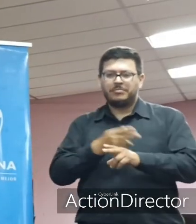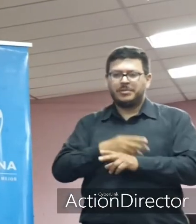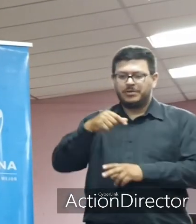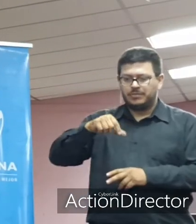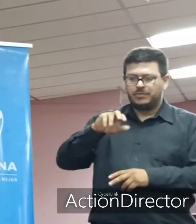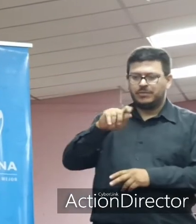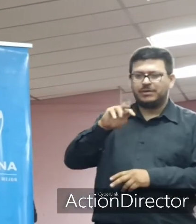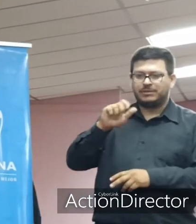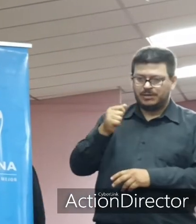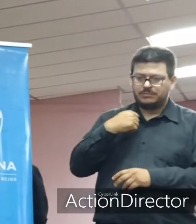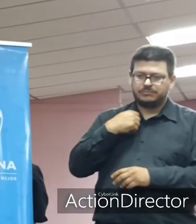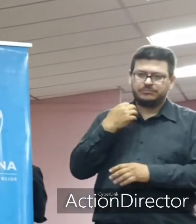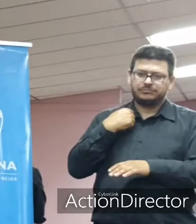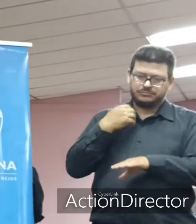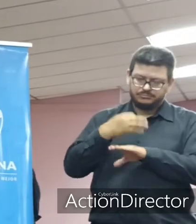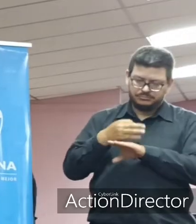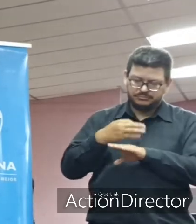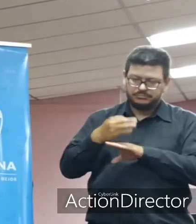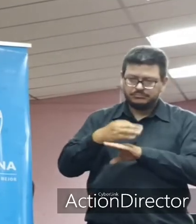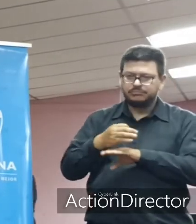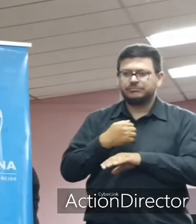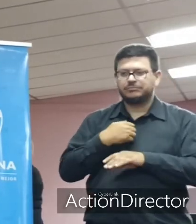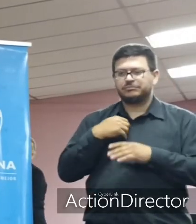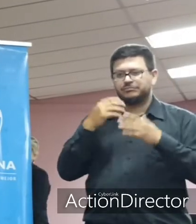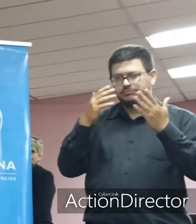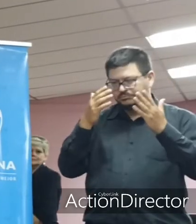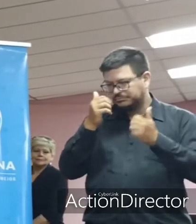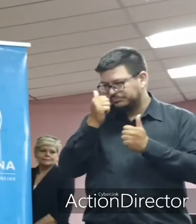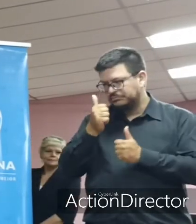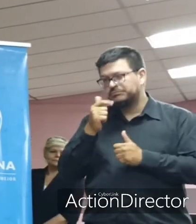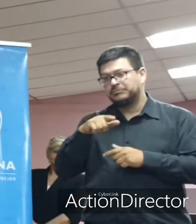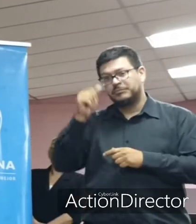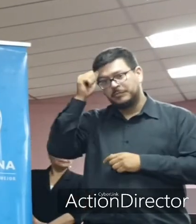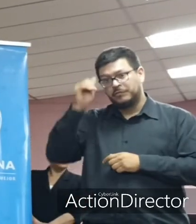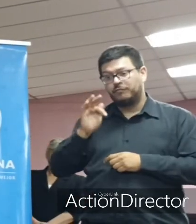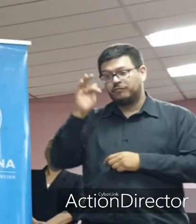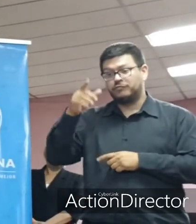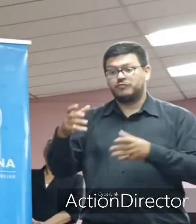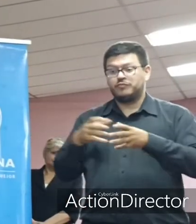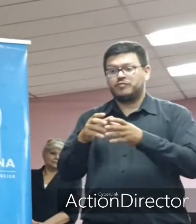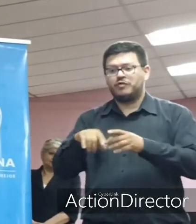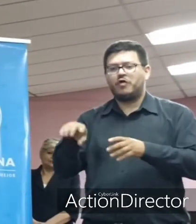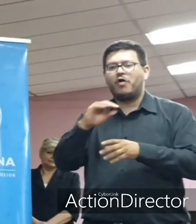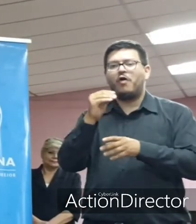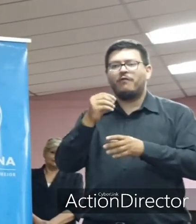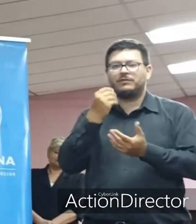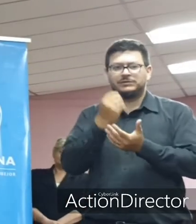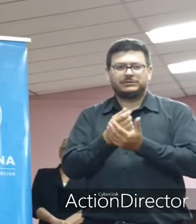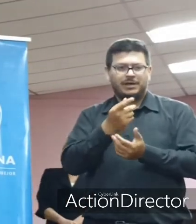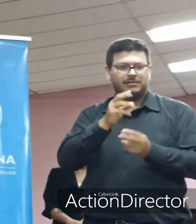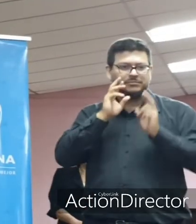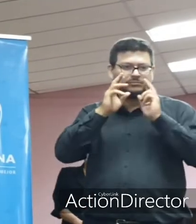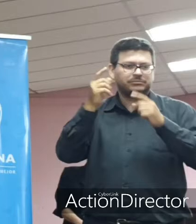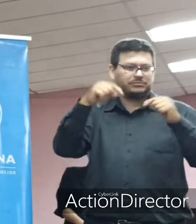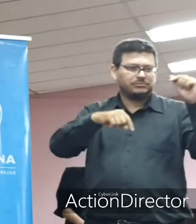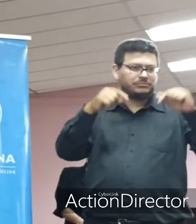mi saludación a la generación joven que hace auditorio esta noche